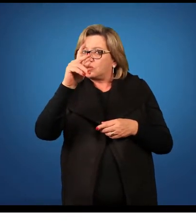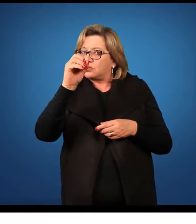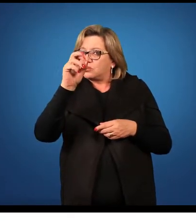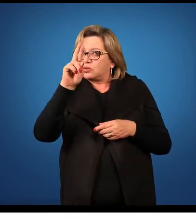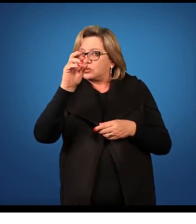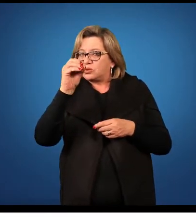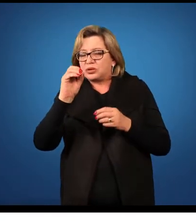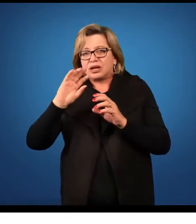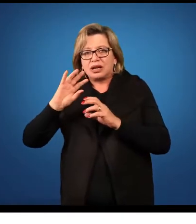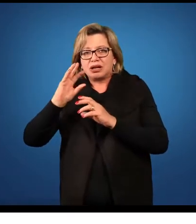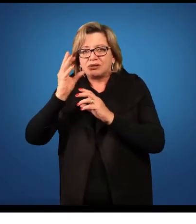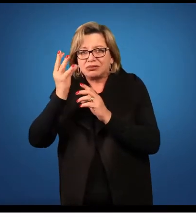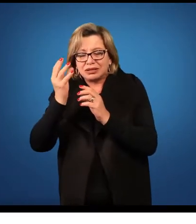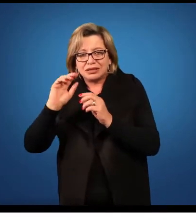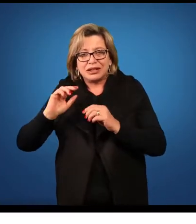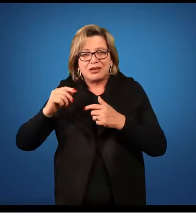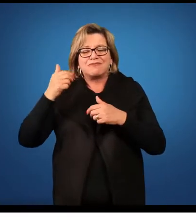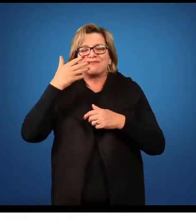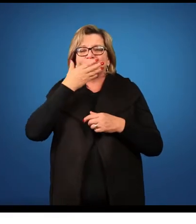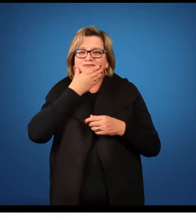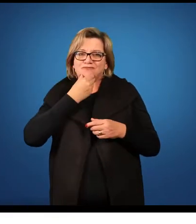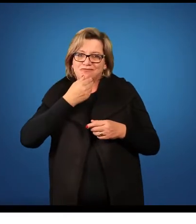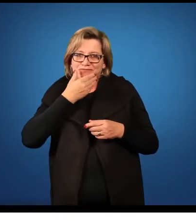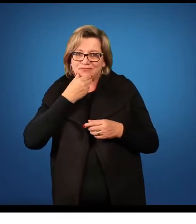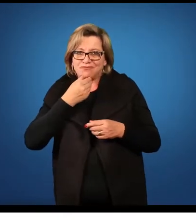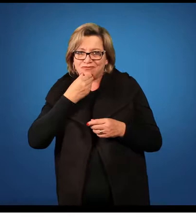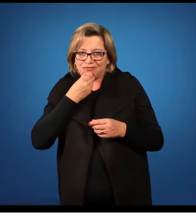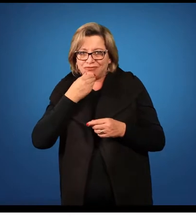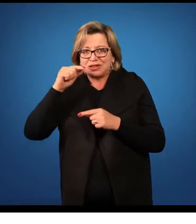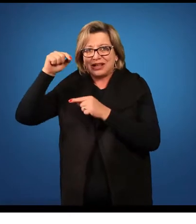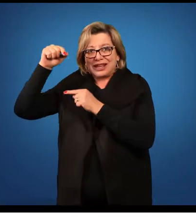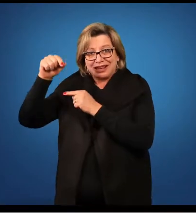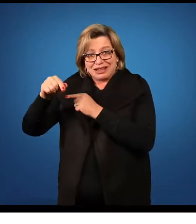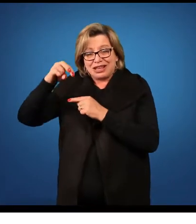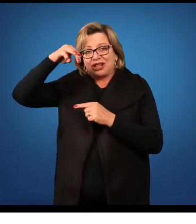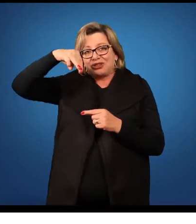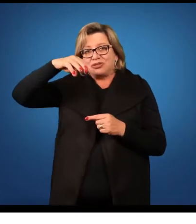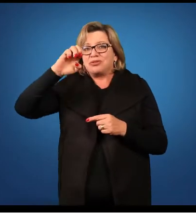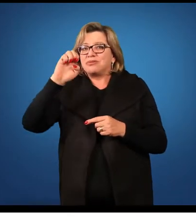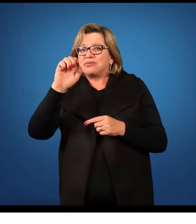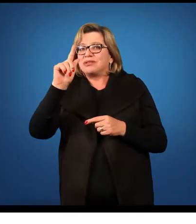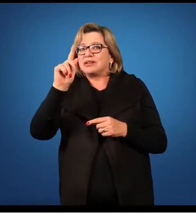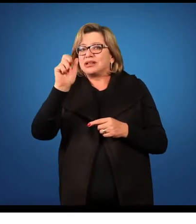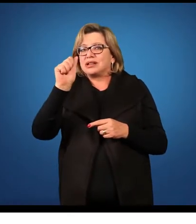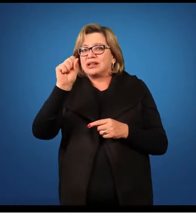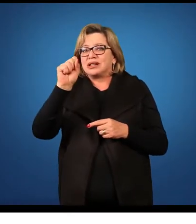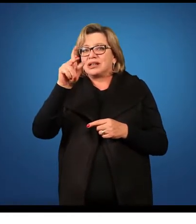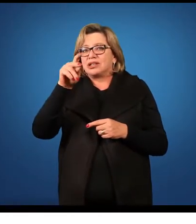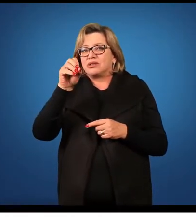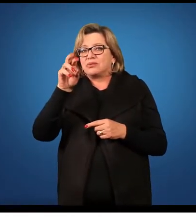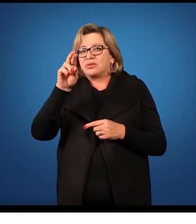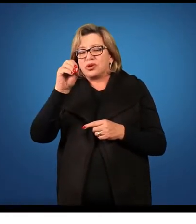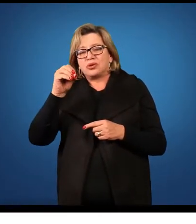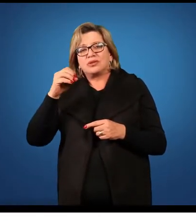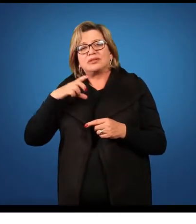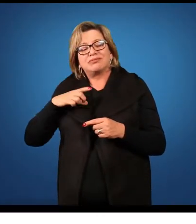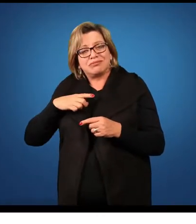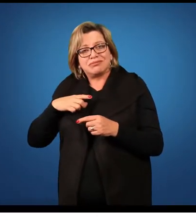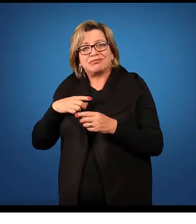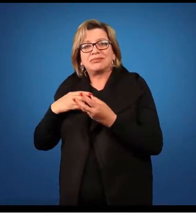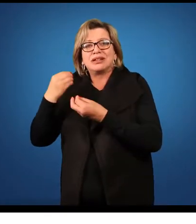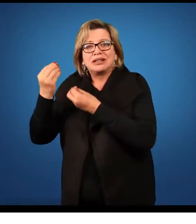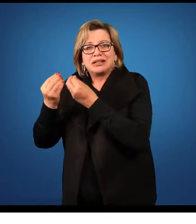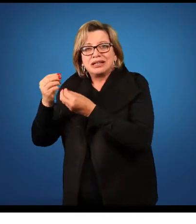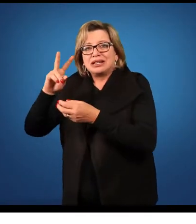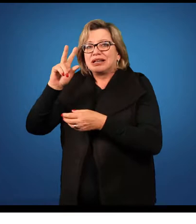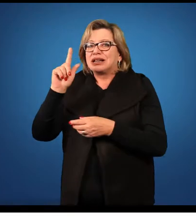do gametófito masculino. E no megásporo, a partir da germinação do megásporo, nós temos a formação